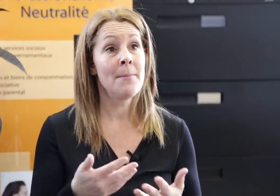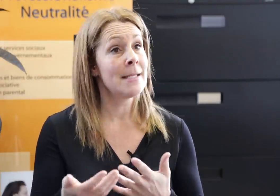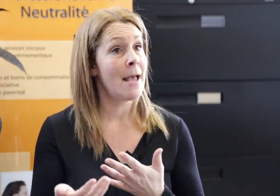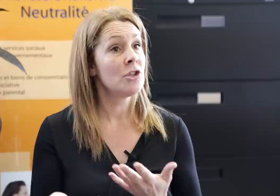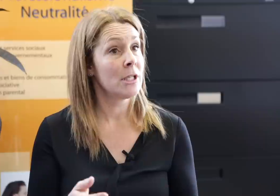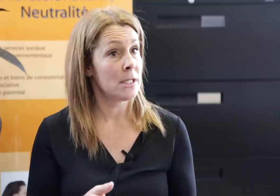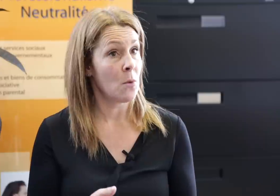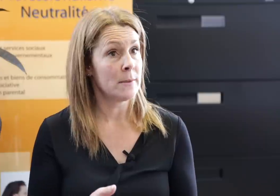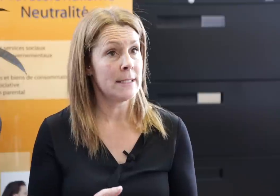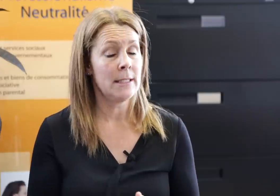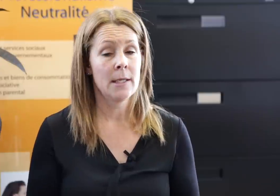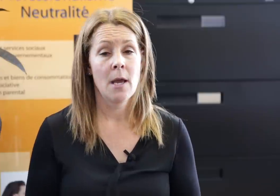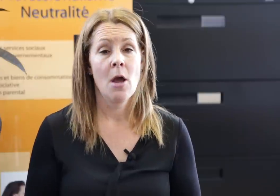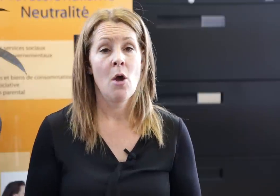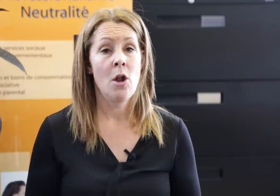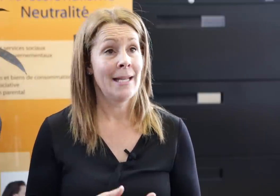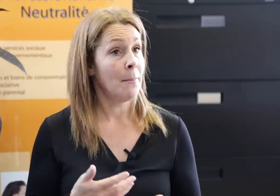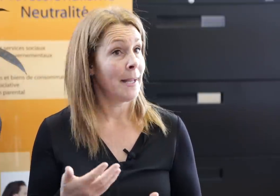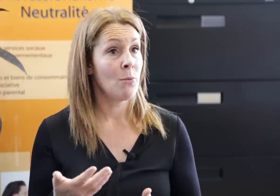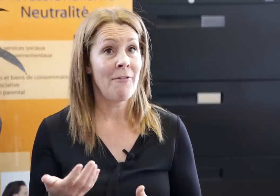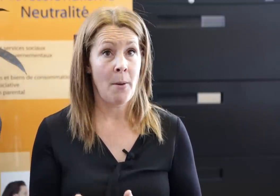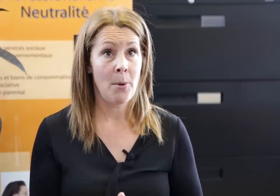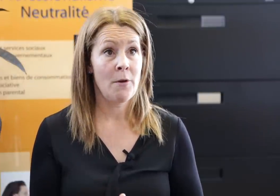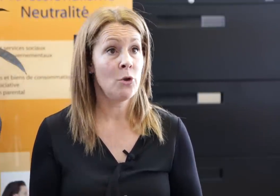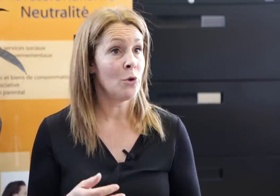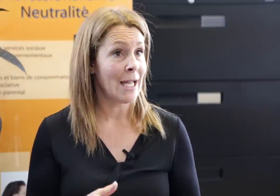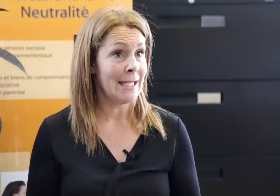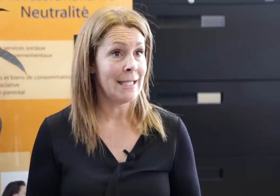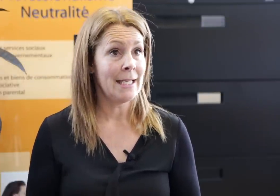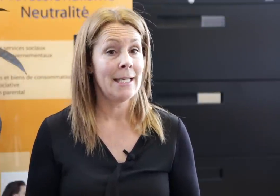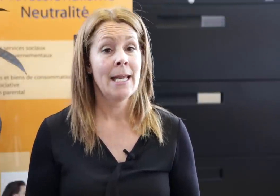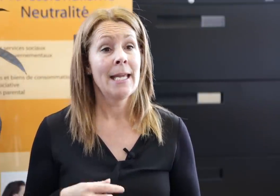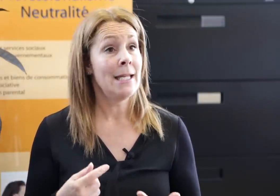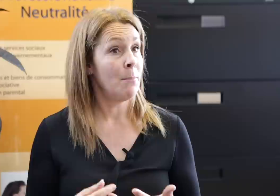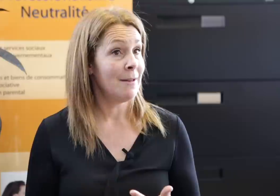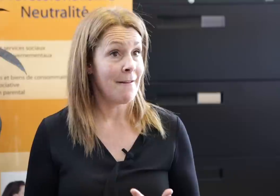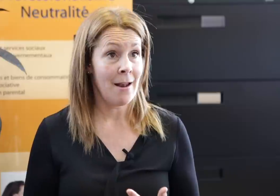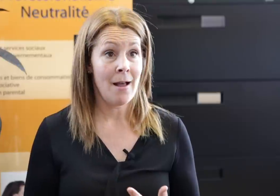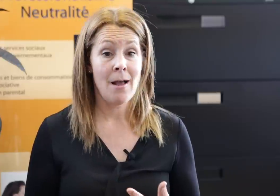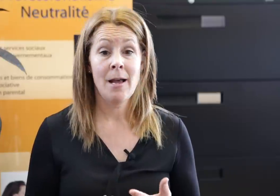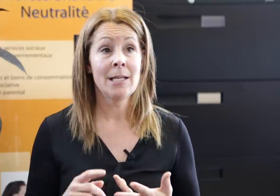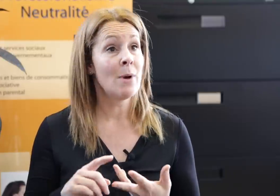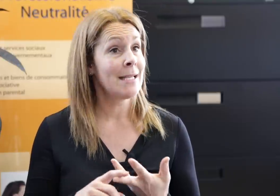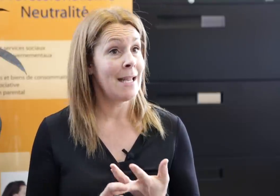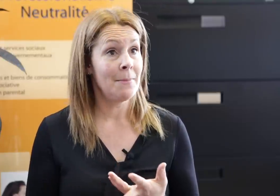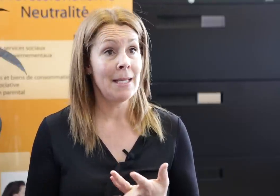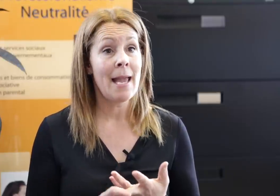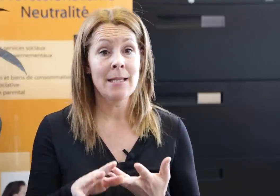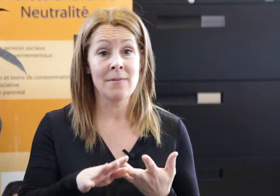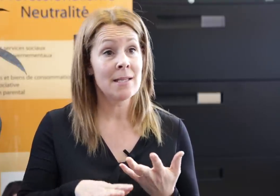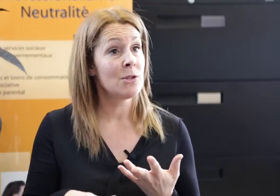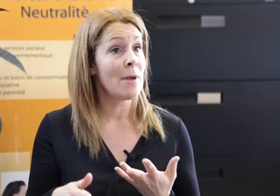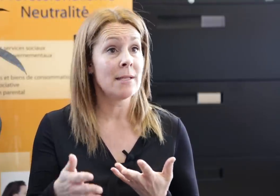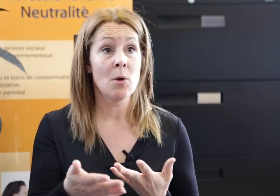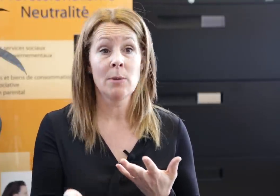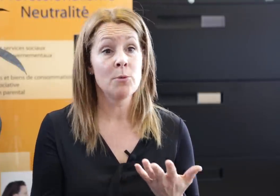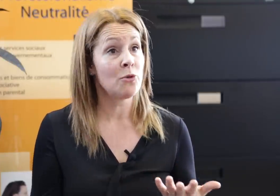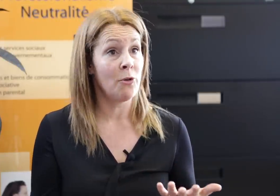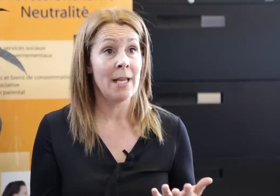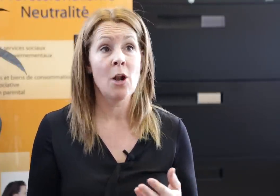les messages qui sont dits. L'interprète doit faire preuve de neutralité, il est polyvalent, il doit s'adapter à diverses situations qui peuvent survenir